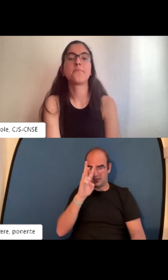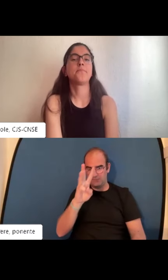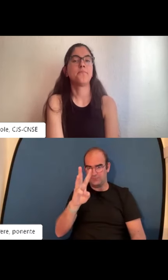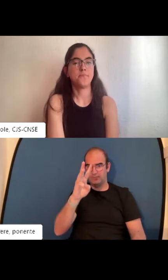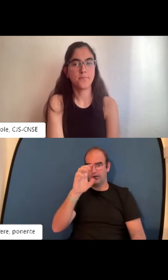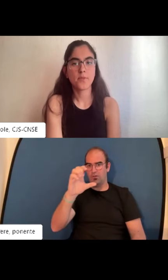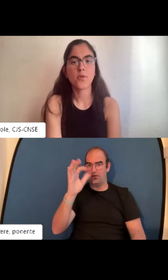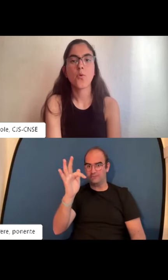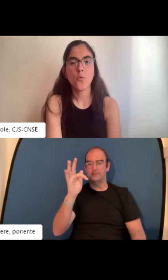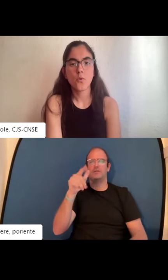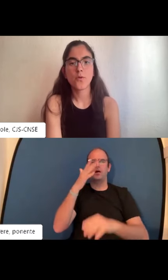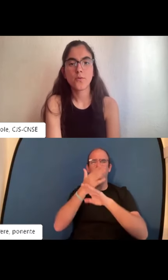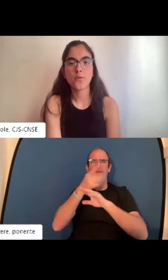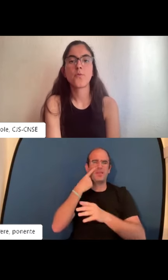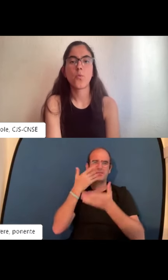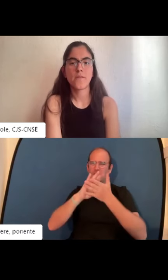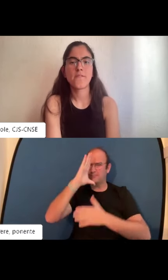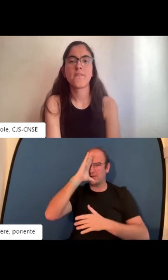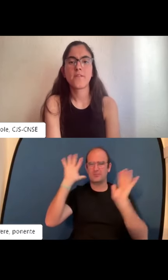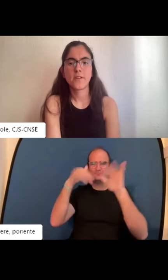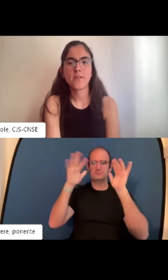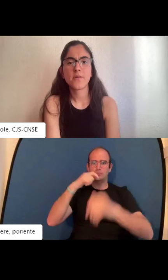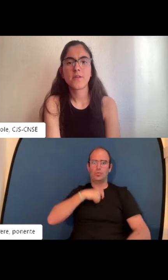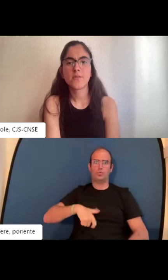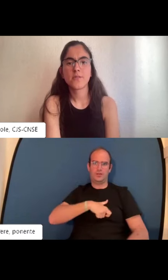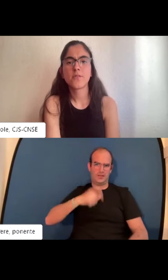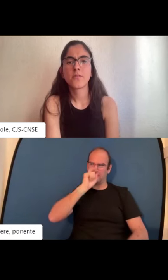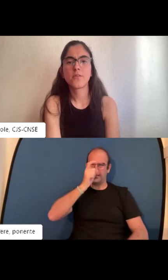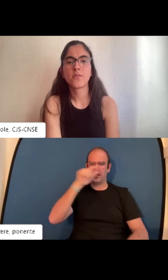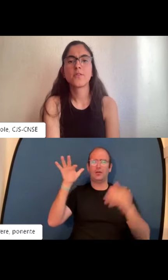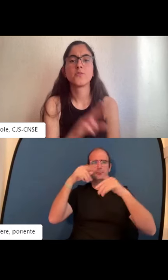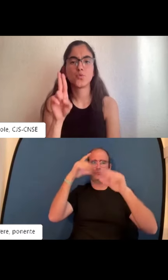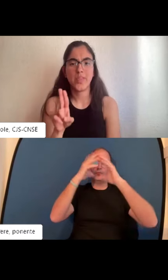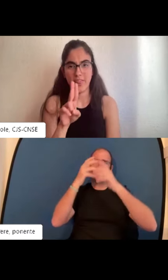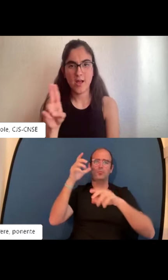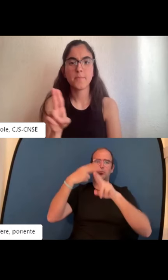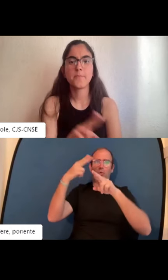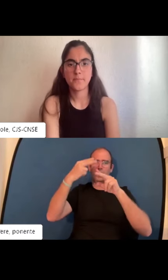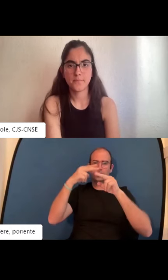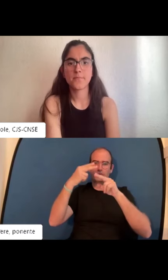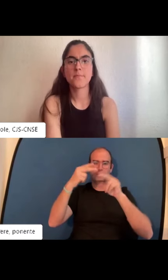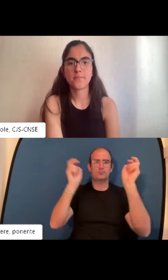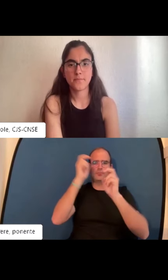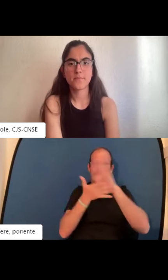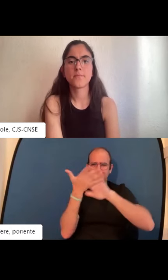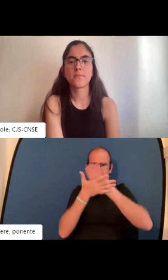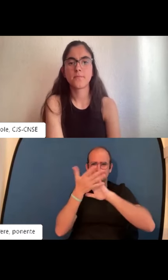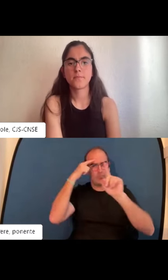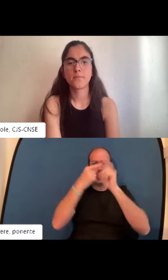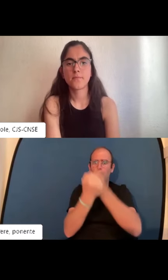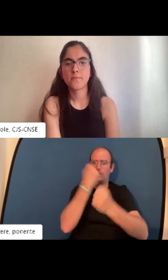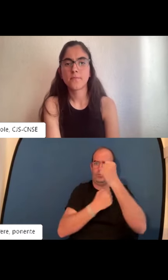Vale. Este signo de la WWFD es que en febrero hicimos un encuentro en Suecia